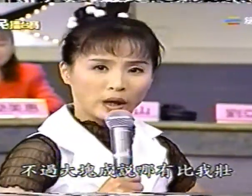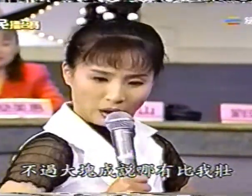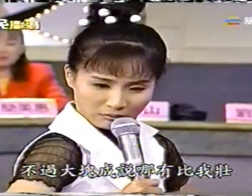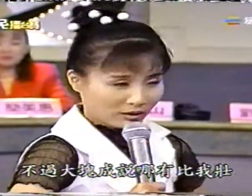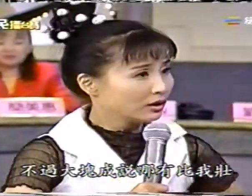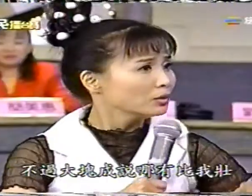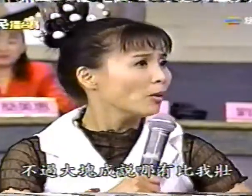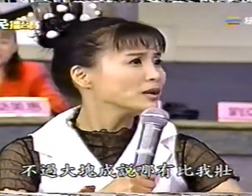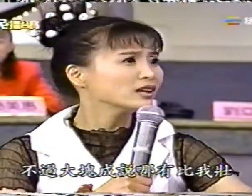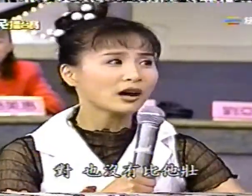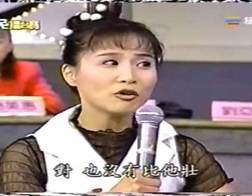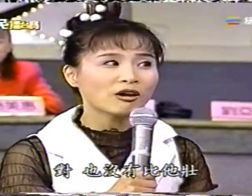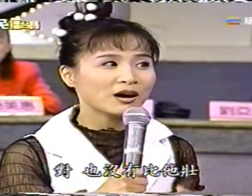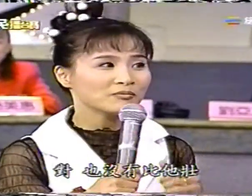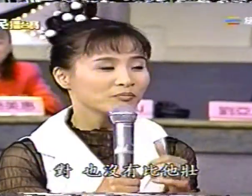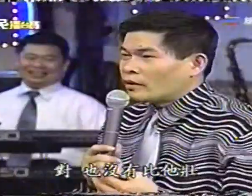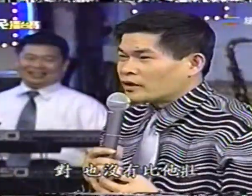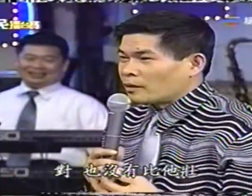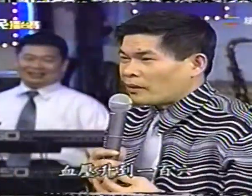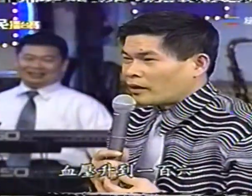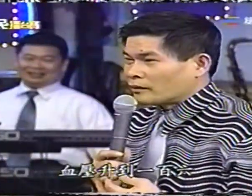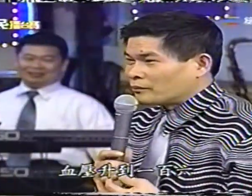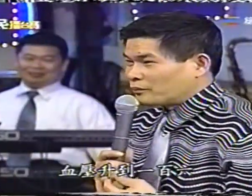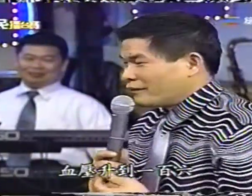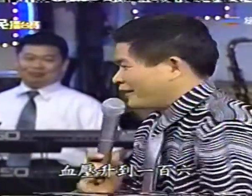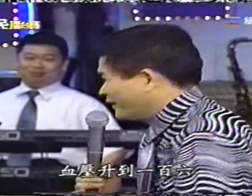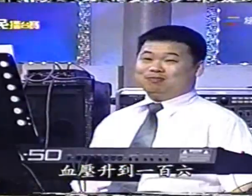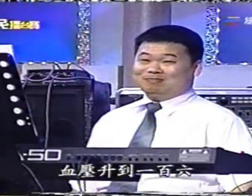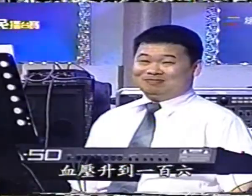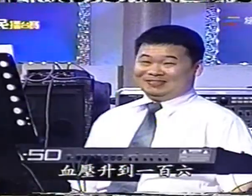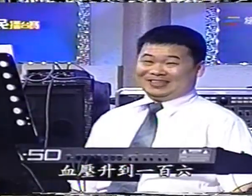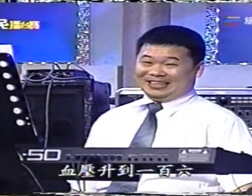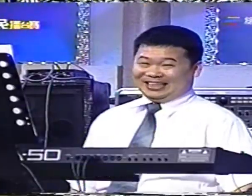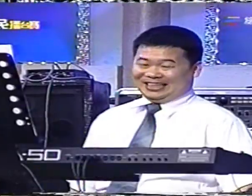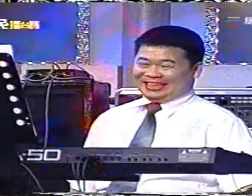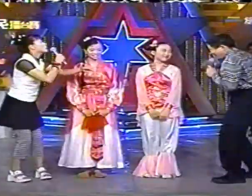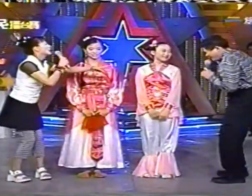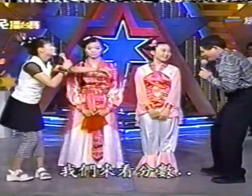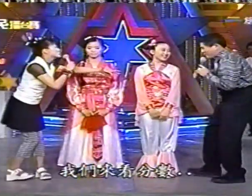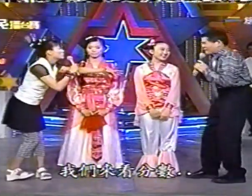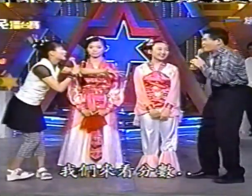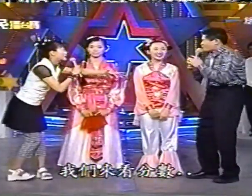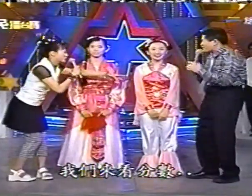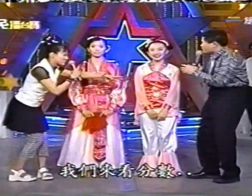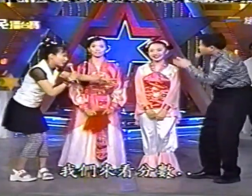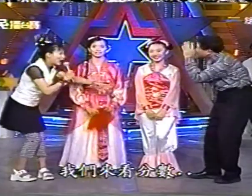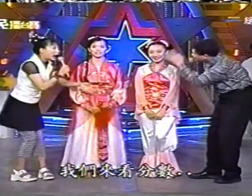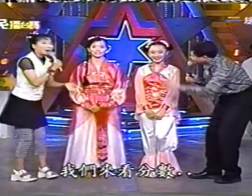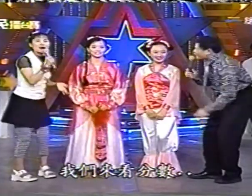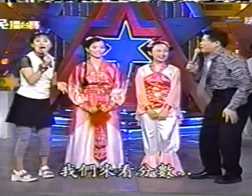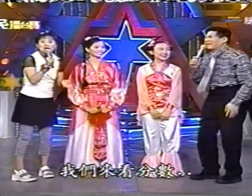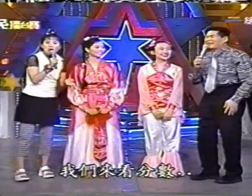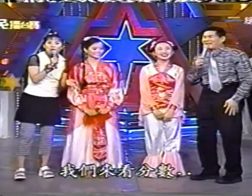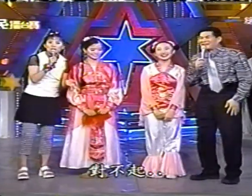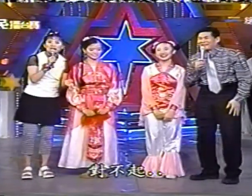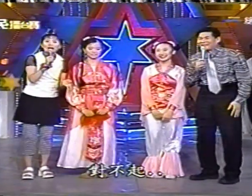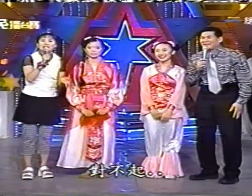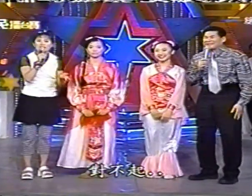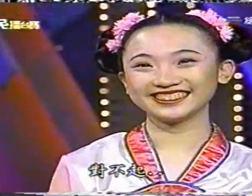用耶沒有比他還要用啊還有會合千到百六我們來看分數我們來看分數好不好 我們來看看張